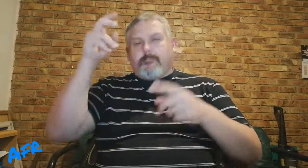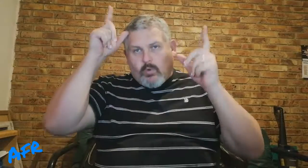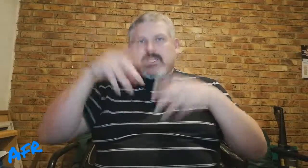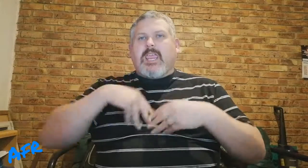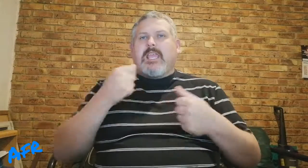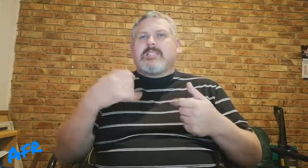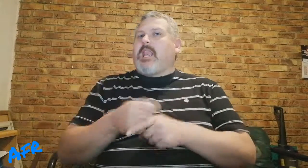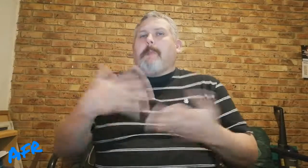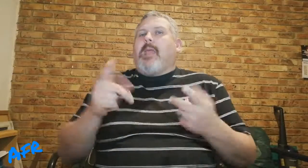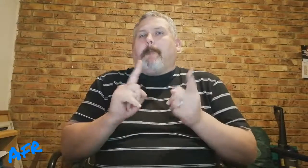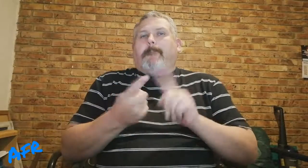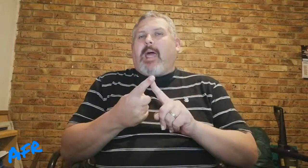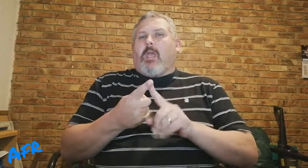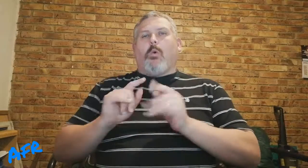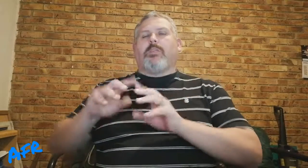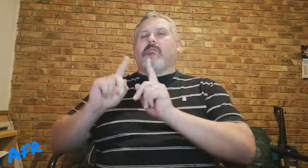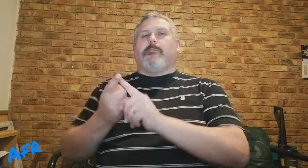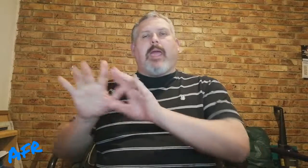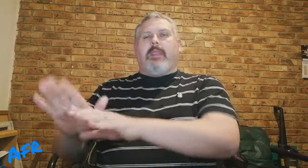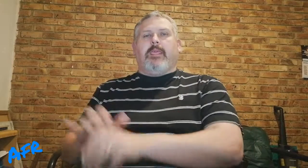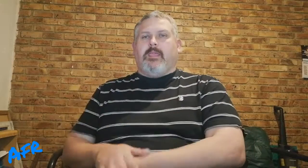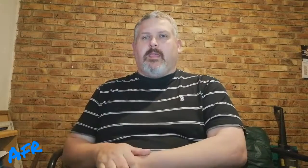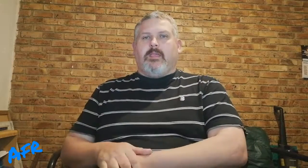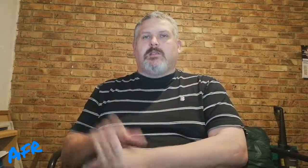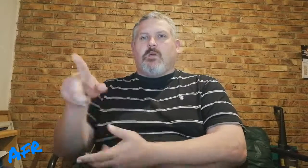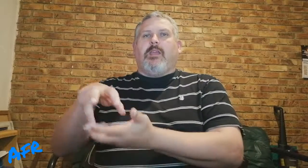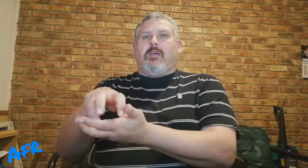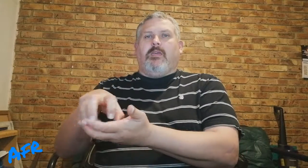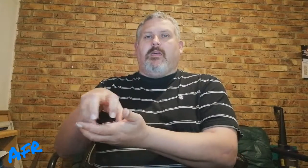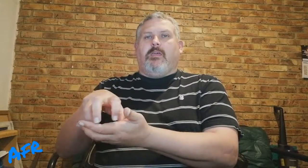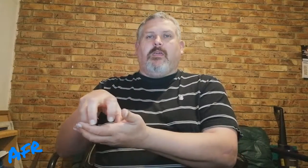so die bose geeste het nie meer plek, om te blij nie. So hulle,